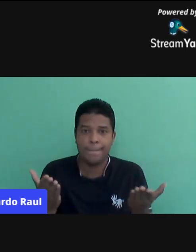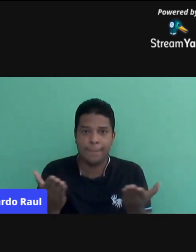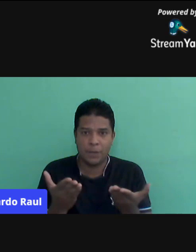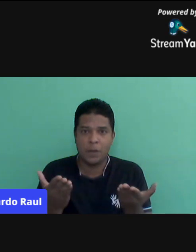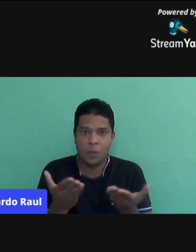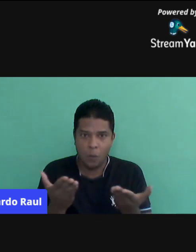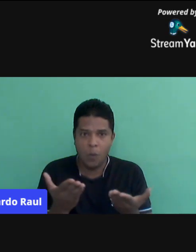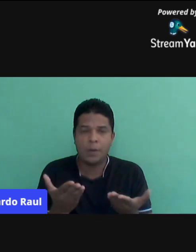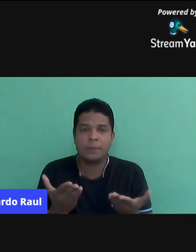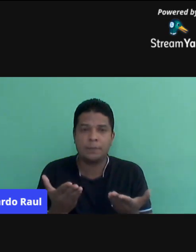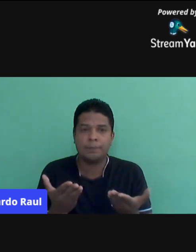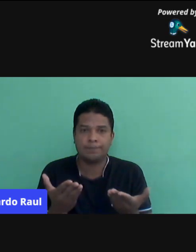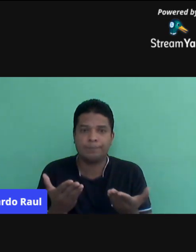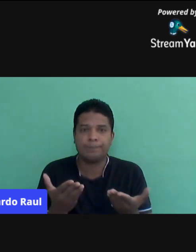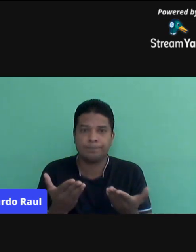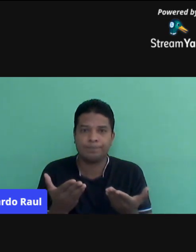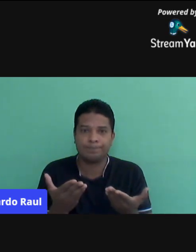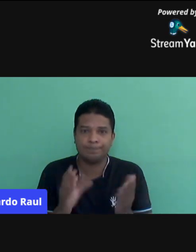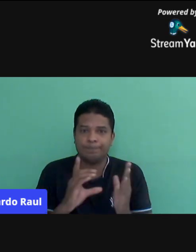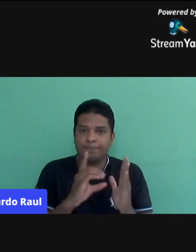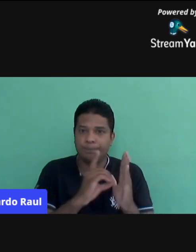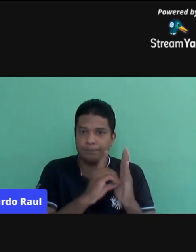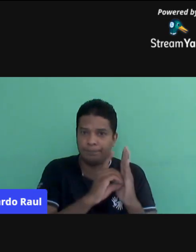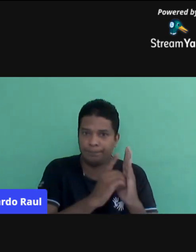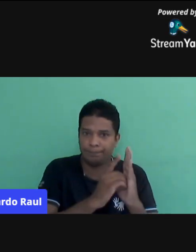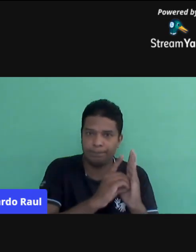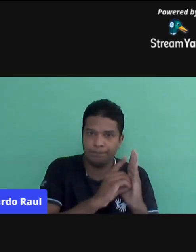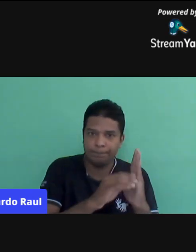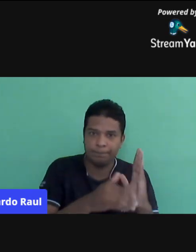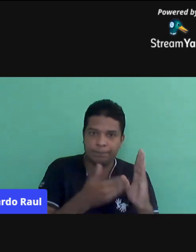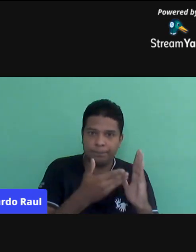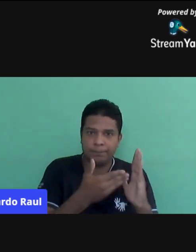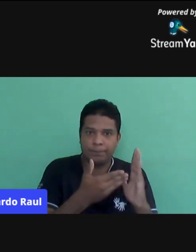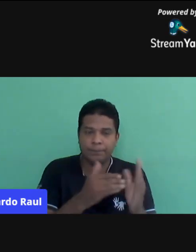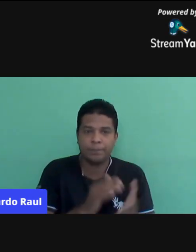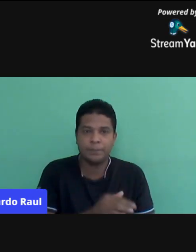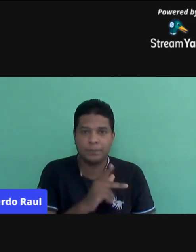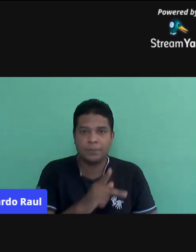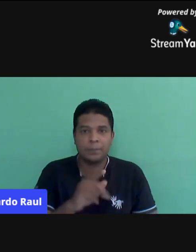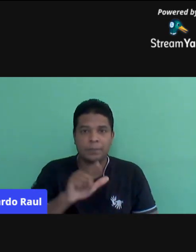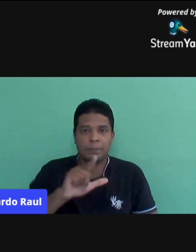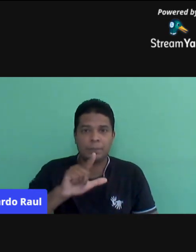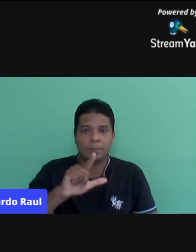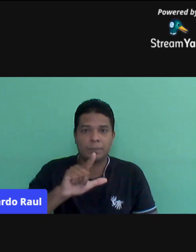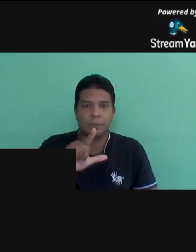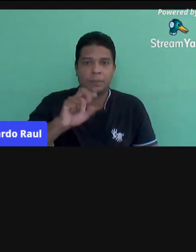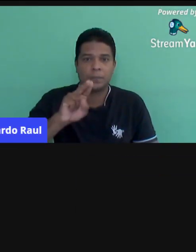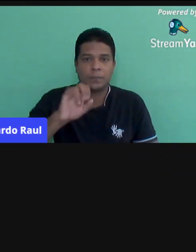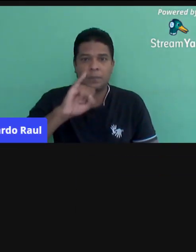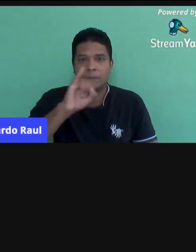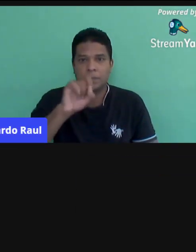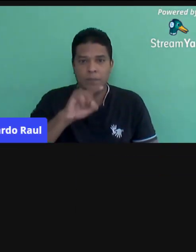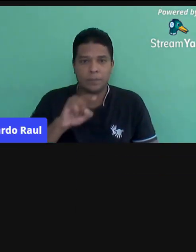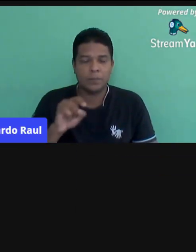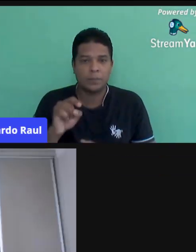forma que nós temos é a forma digital. Bom, Luiz, eu encerro aqui,